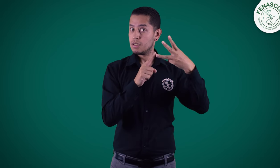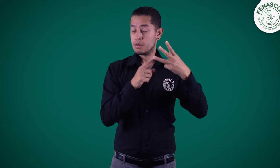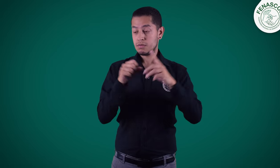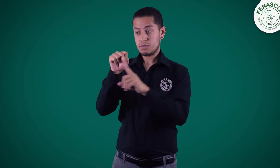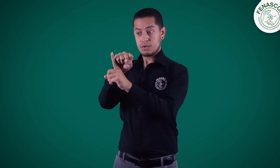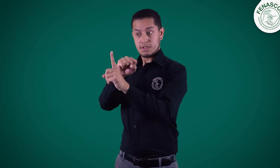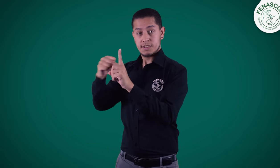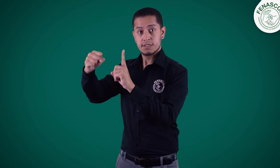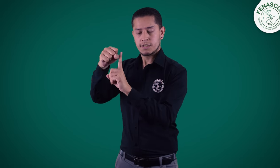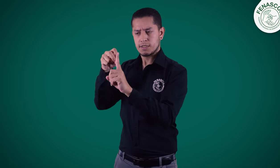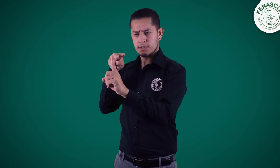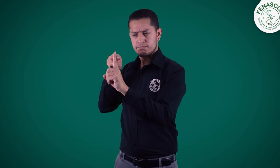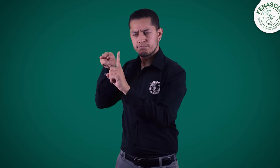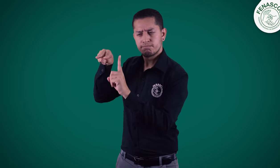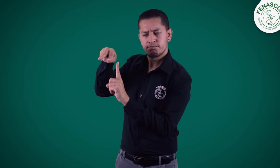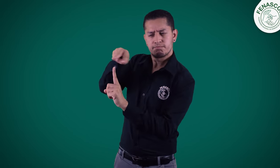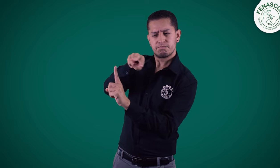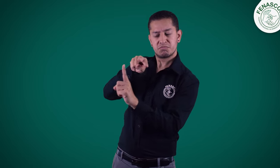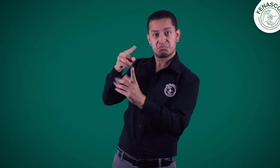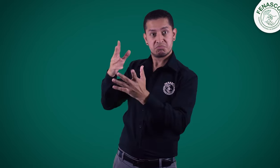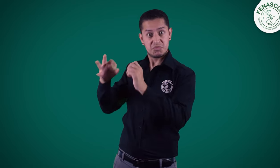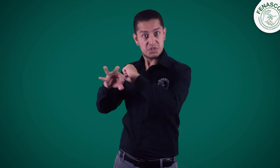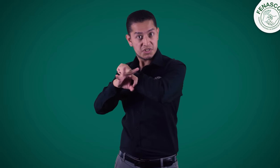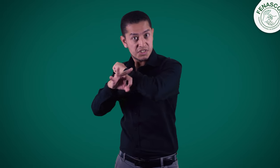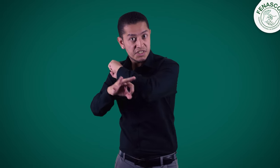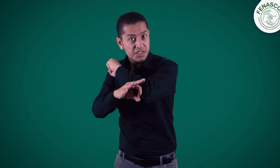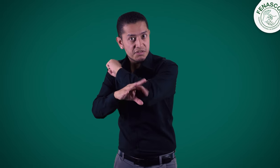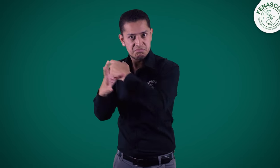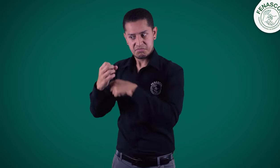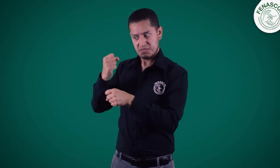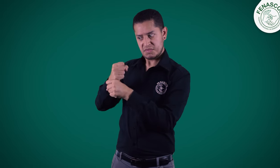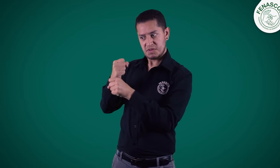Ciencias sociales. Y humanas.